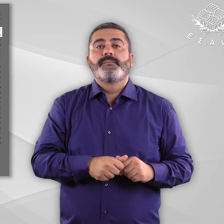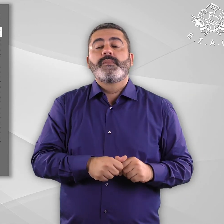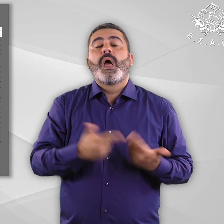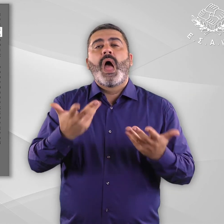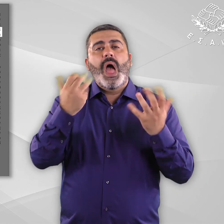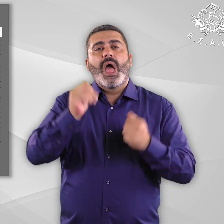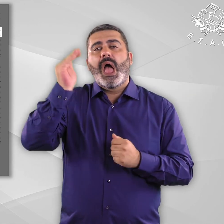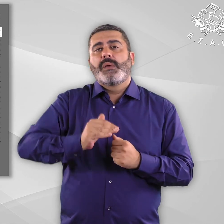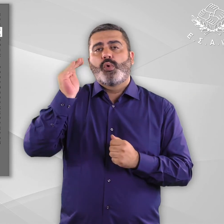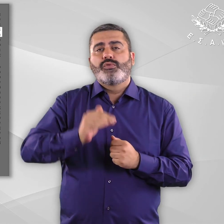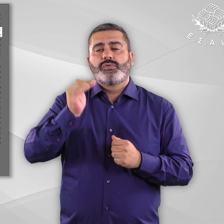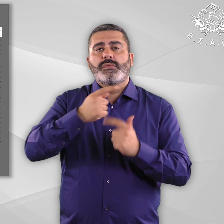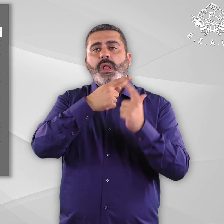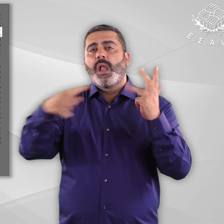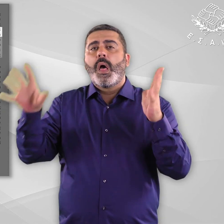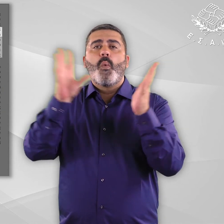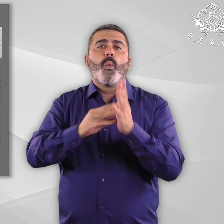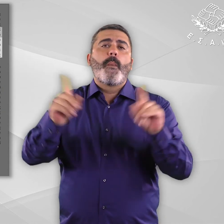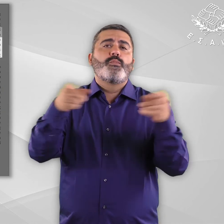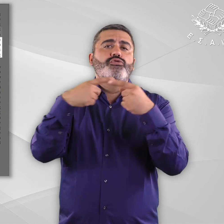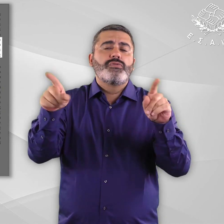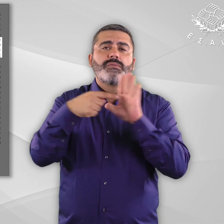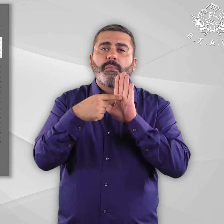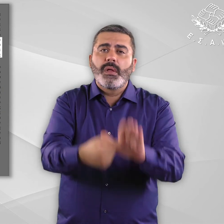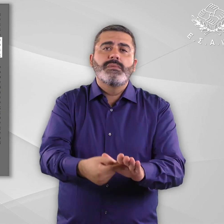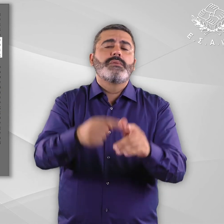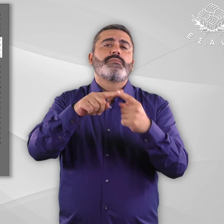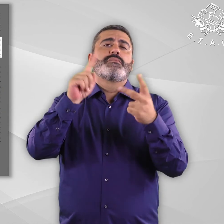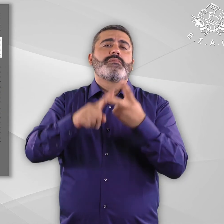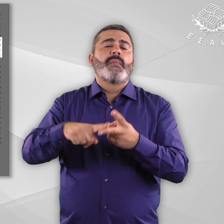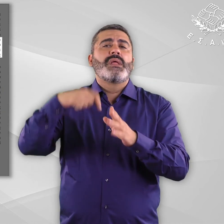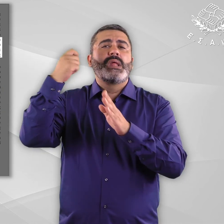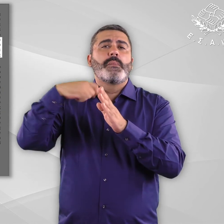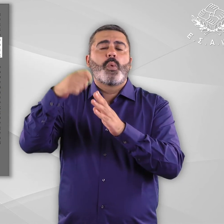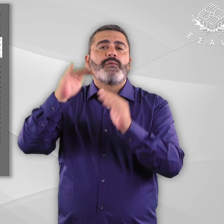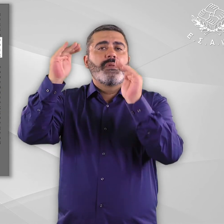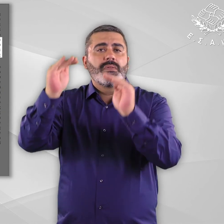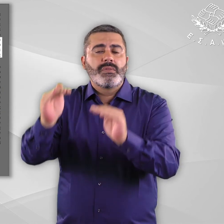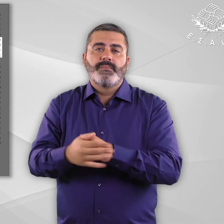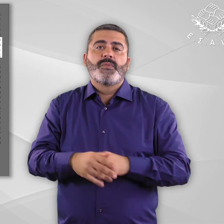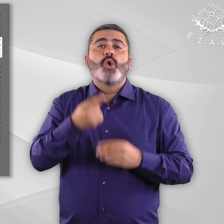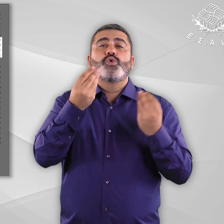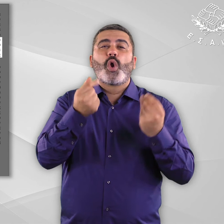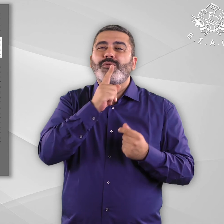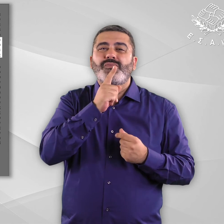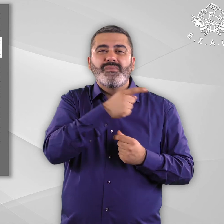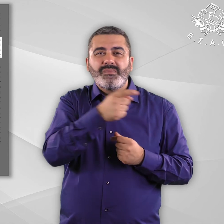μουσικές παραστάσεις και κινηματογράφους. Αυτές ειτιμολογιακές πολιτικές που συνάδουν με την αναγκαιότητα για εκδημοκρατισμό του